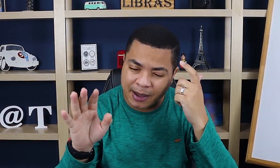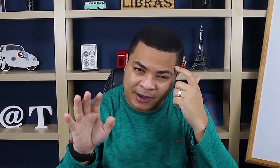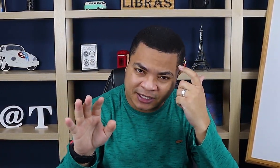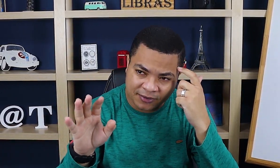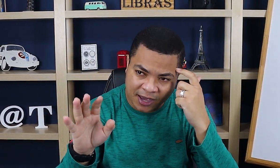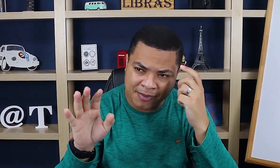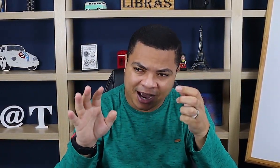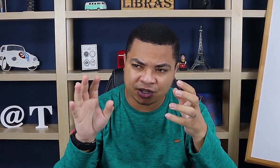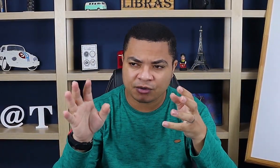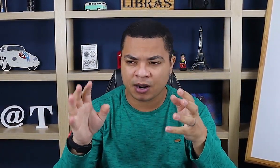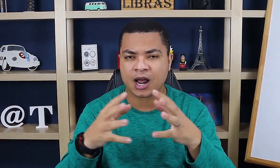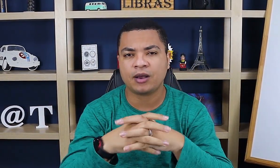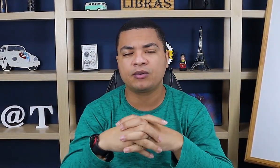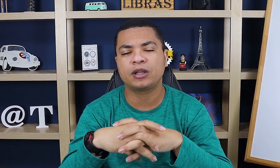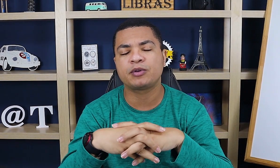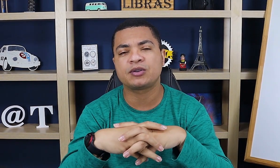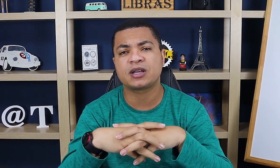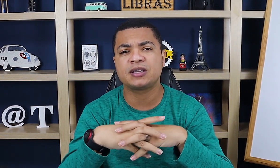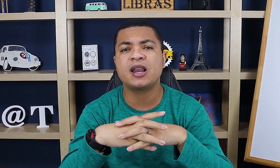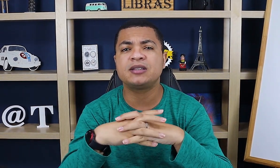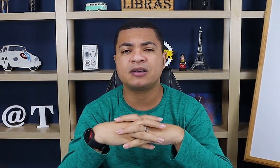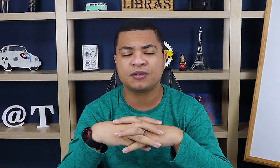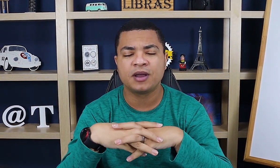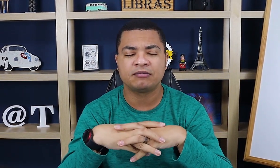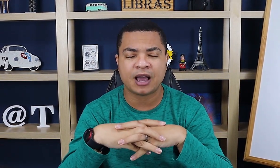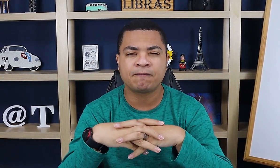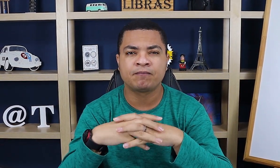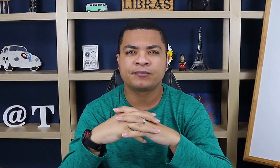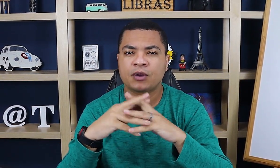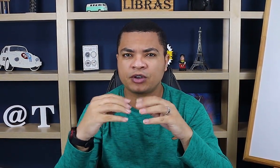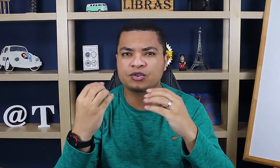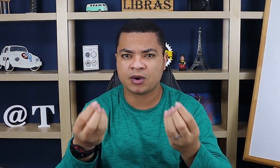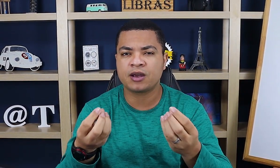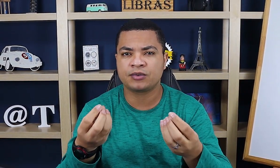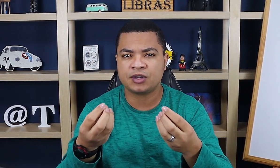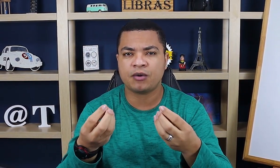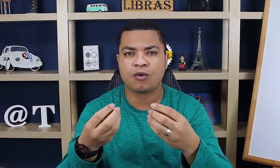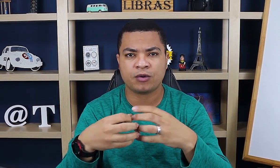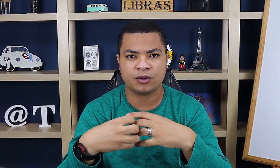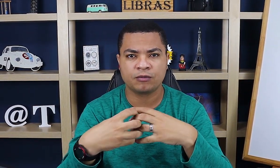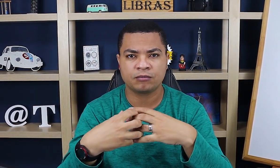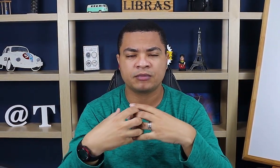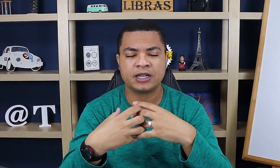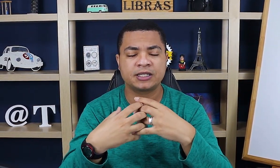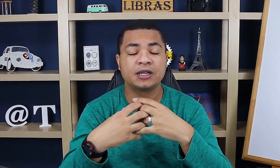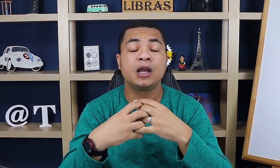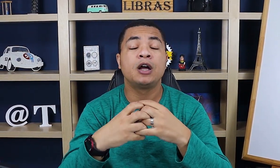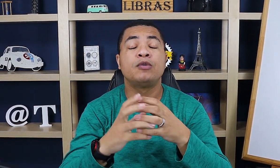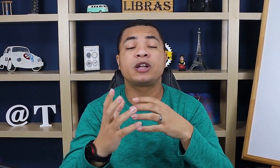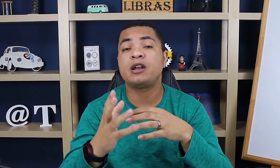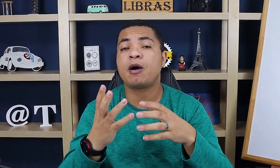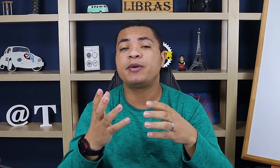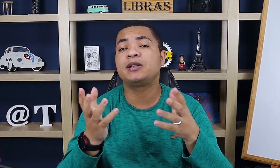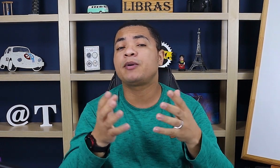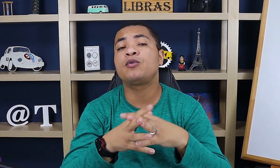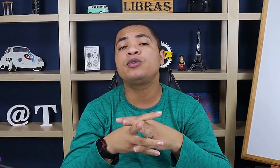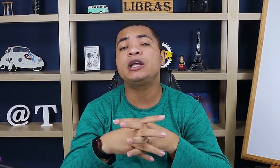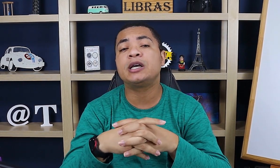cabeça vem a imagem do macaco enquanto a pessoa tá sinalizando. Tá? Então, isso é um sinal icônico. Beleza? Outro animal, por exemplo, é o gorila.